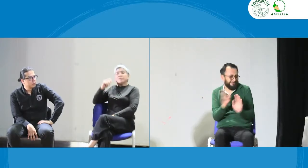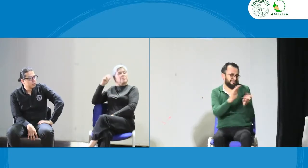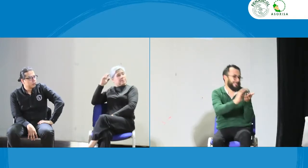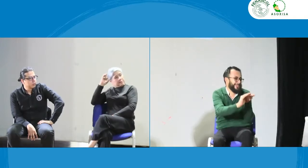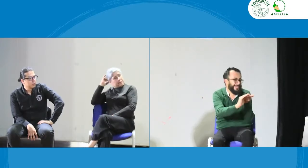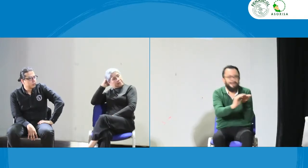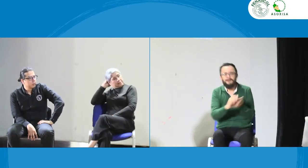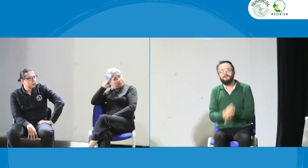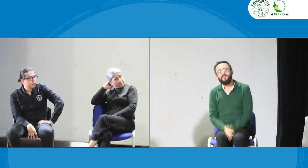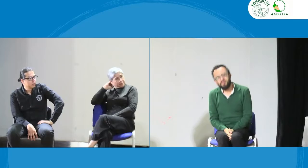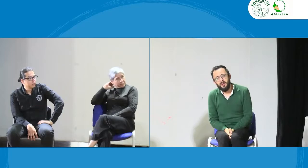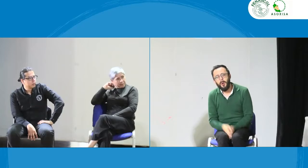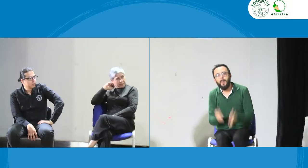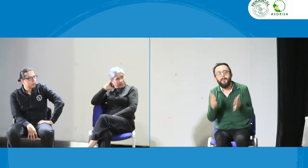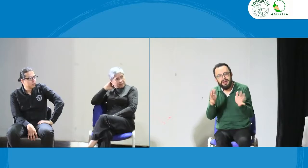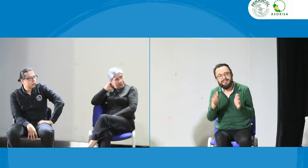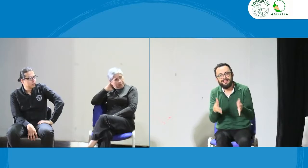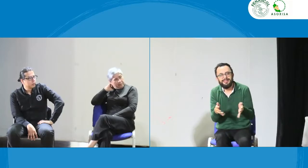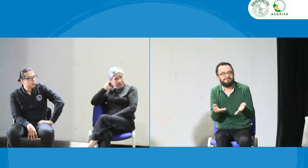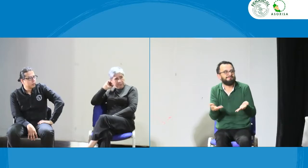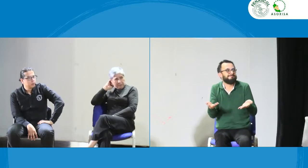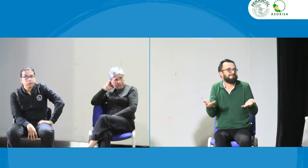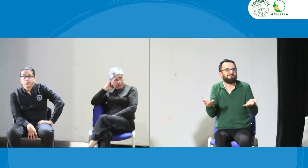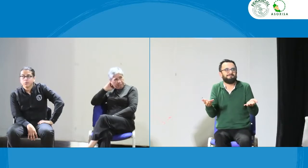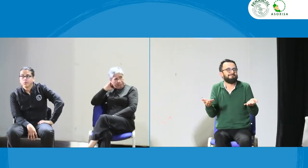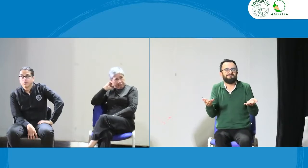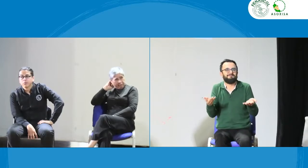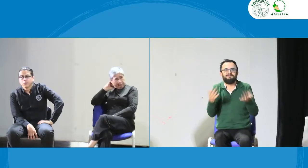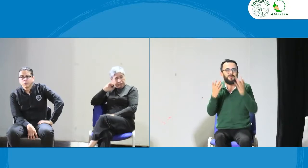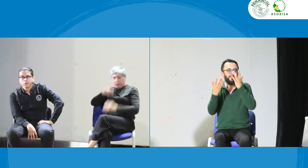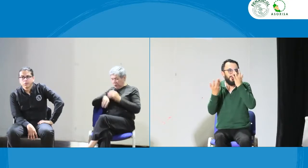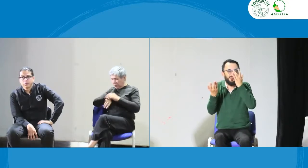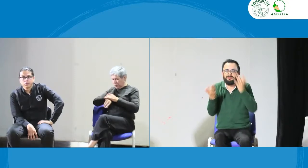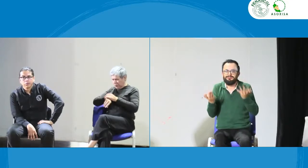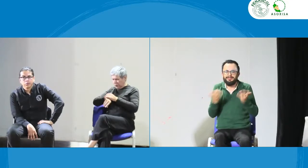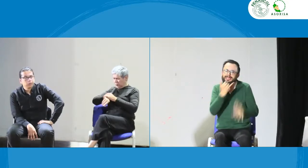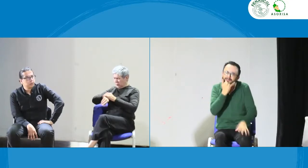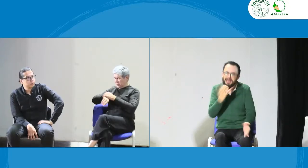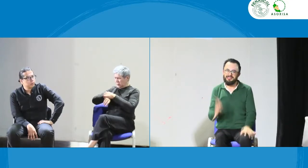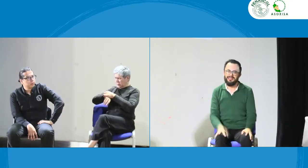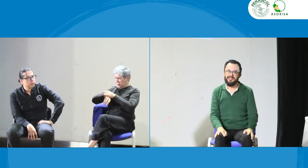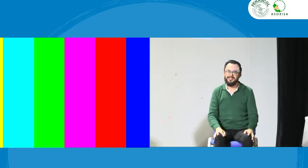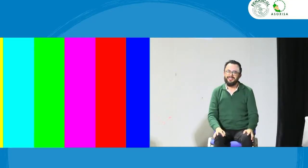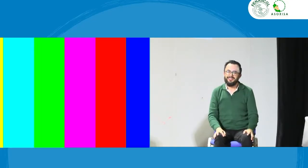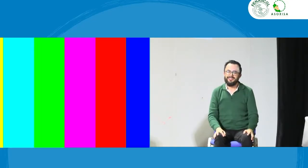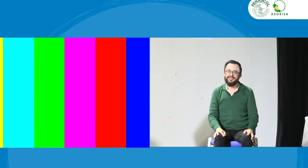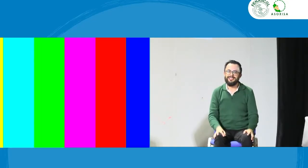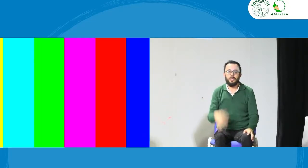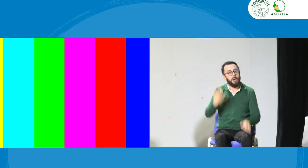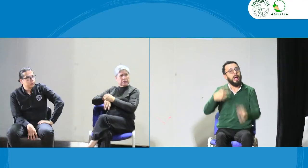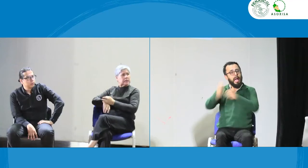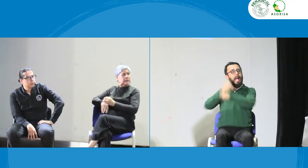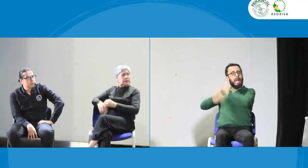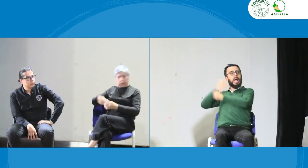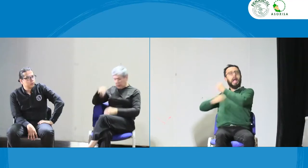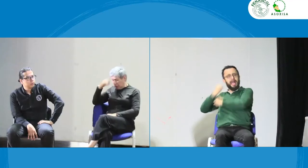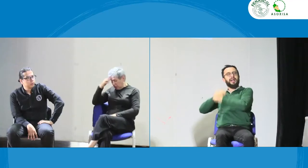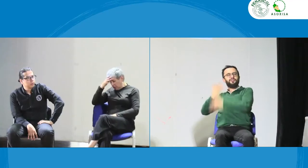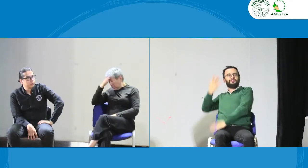estamos hablando de disculpa de colegas, pero pues la verdad es algo que se tiene que decir y es algo que está pasando. Y lo veo